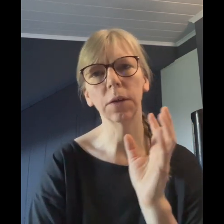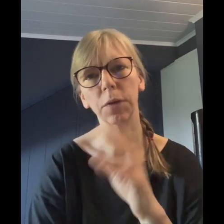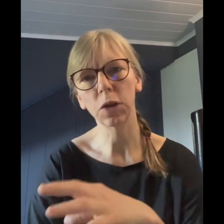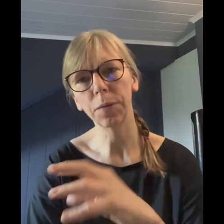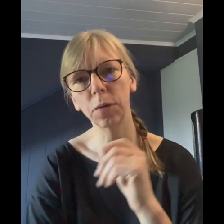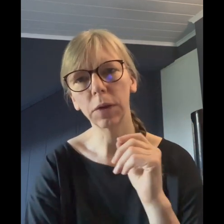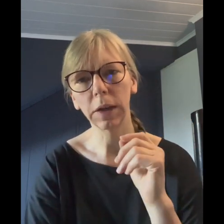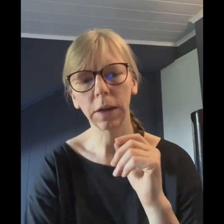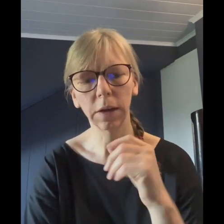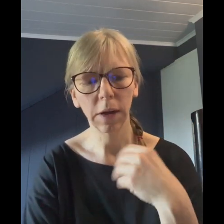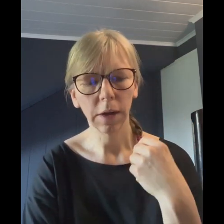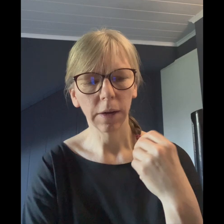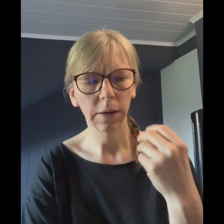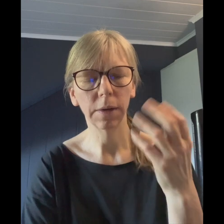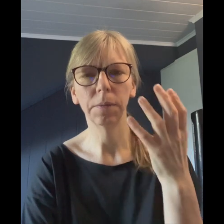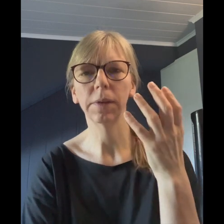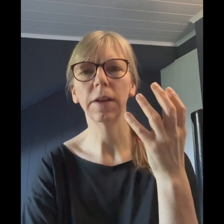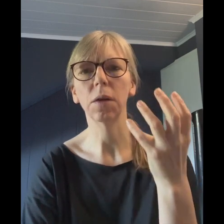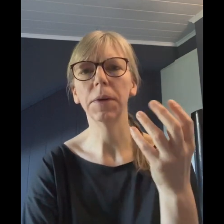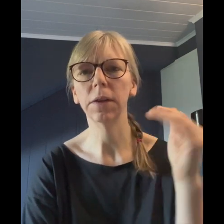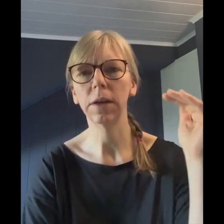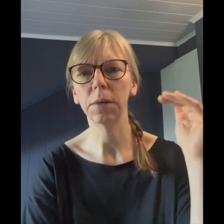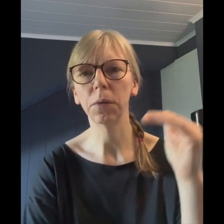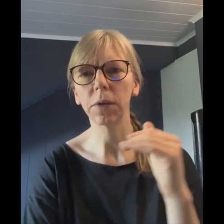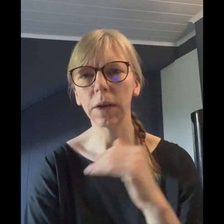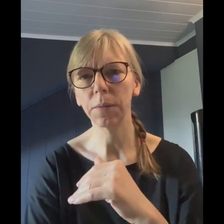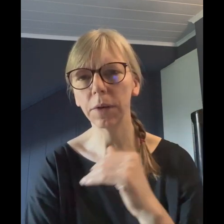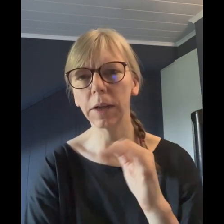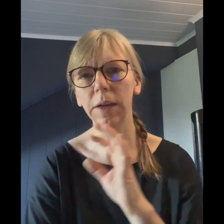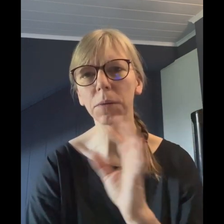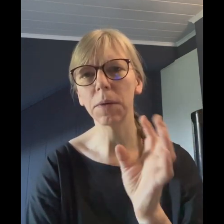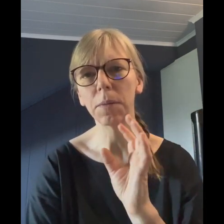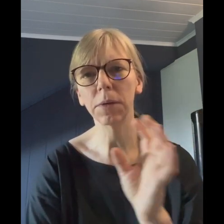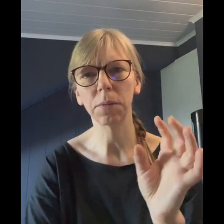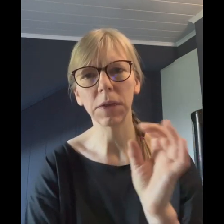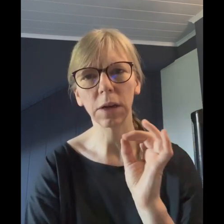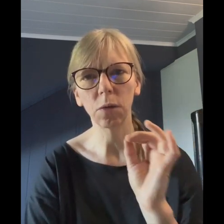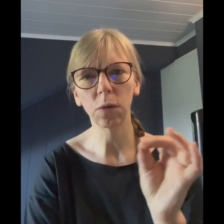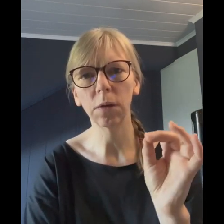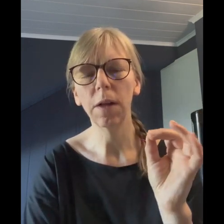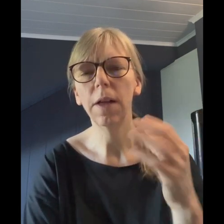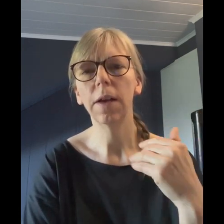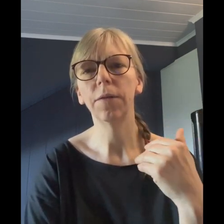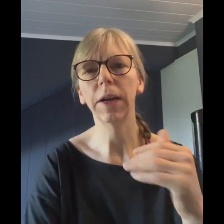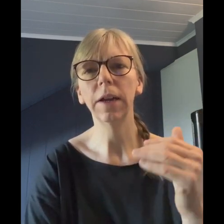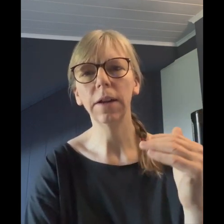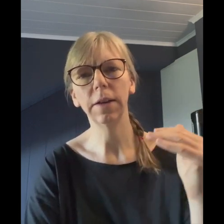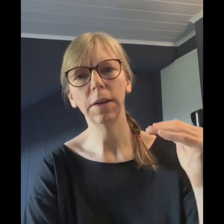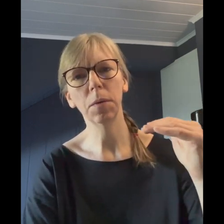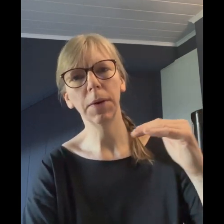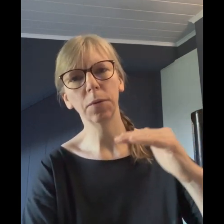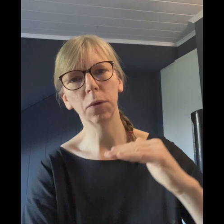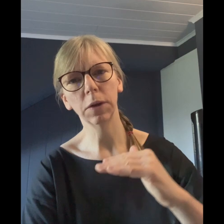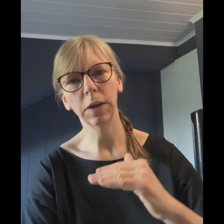Verstopfungen kriegen. Es gibt auch manche, die Muskelkrämpfe kriegen. Da muss man immer so ein bisschen gucken, weil in dem Moment, wo ich den